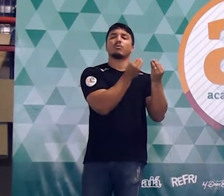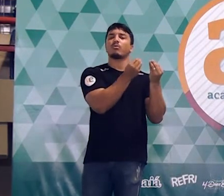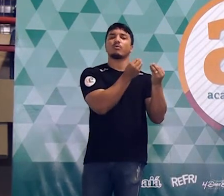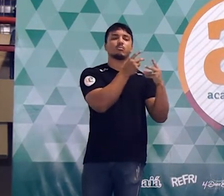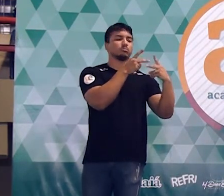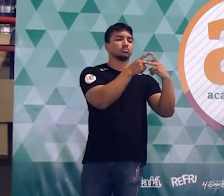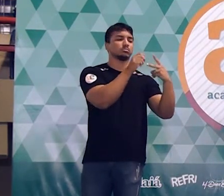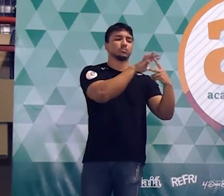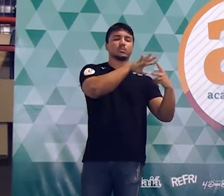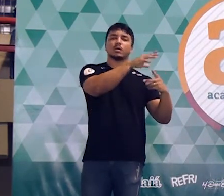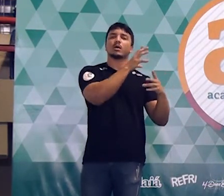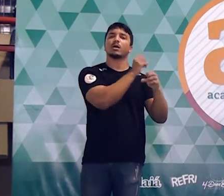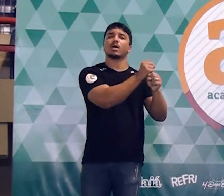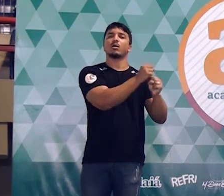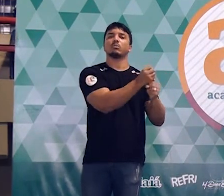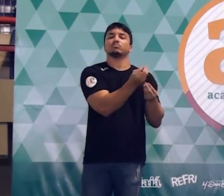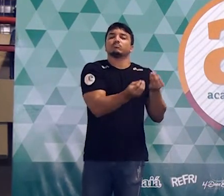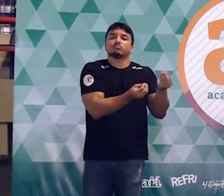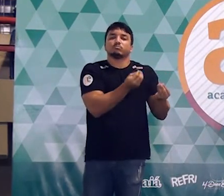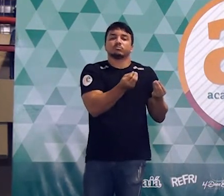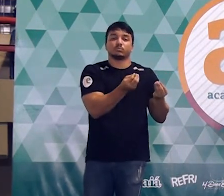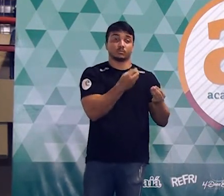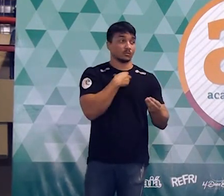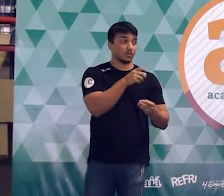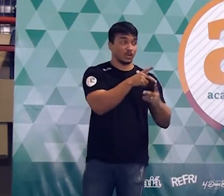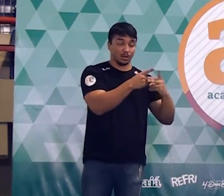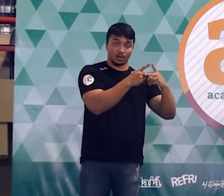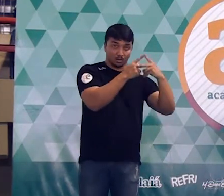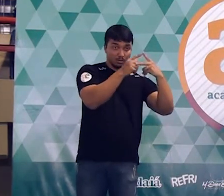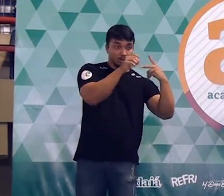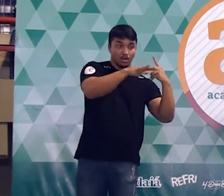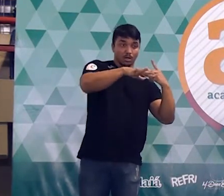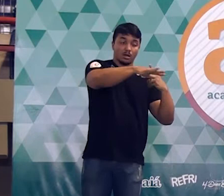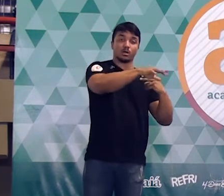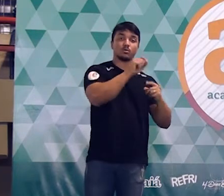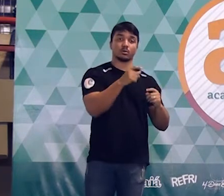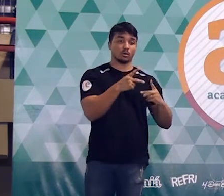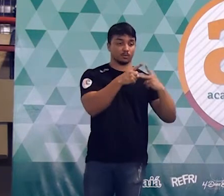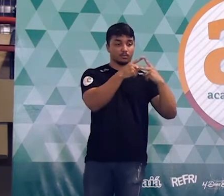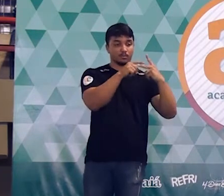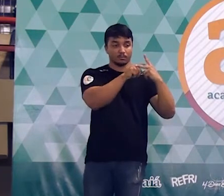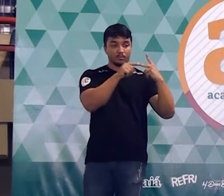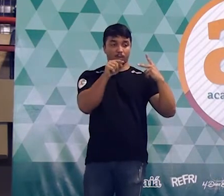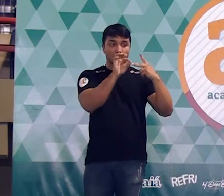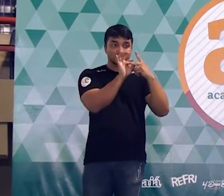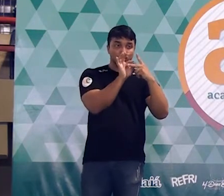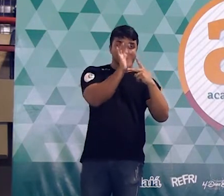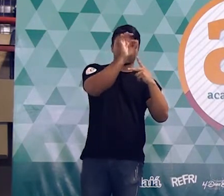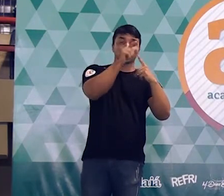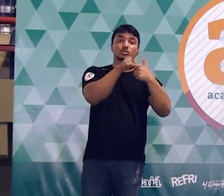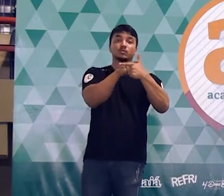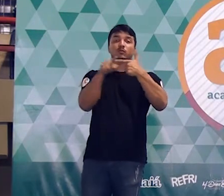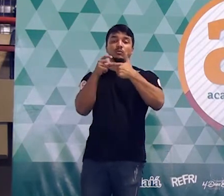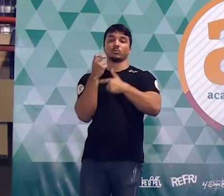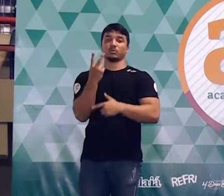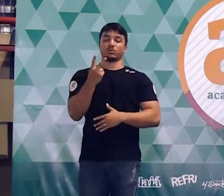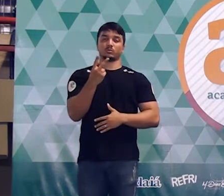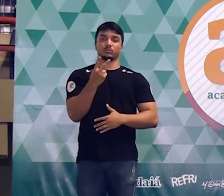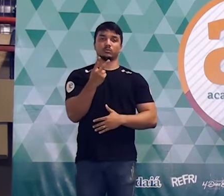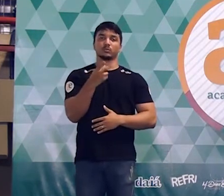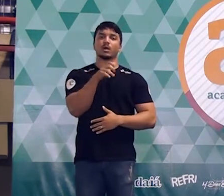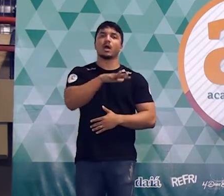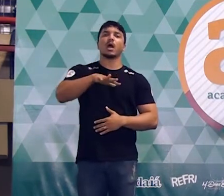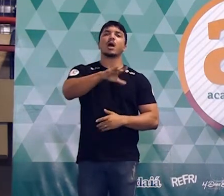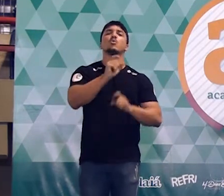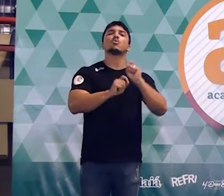como é que faz para calcular a de um triângulo, gente? A área de um triângulo como é? É base vezes a altura dividido por dois. O